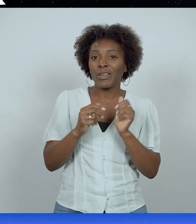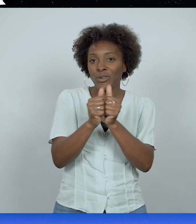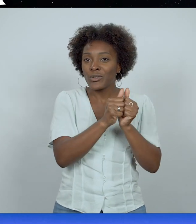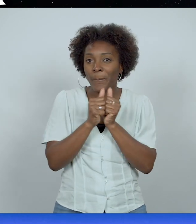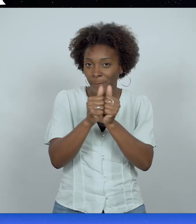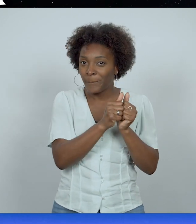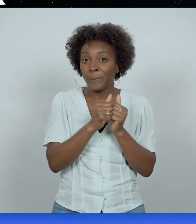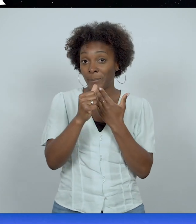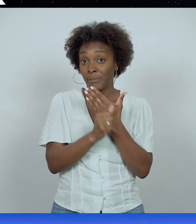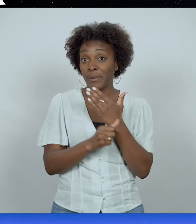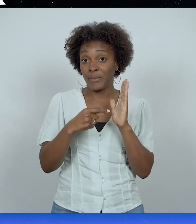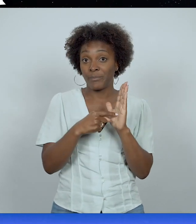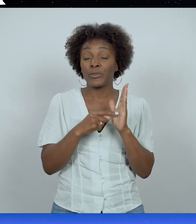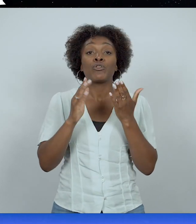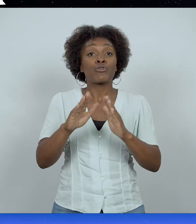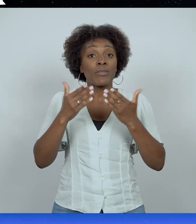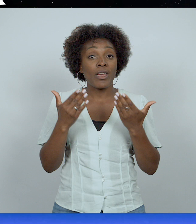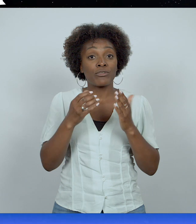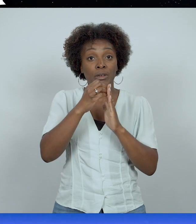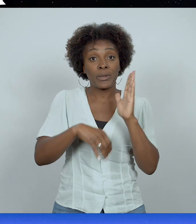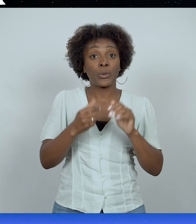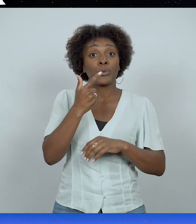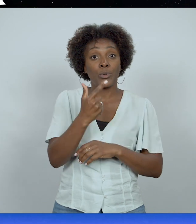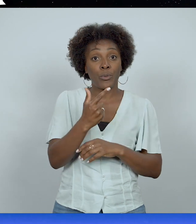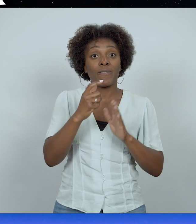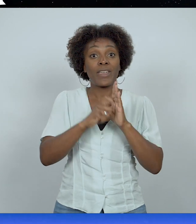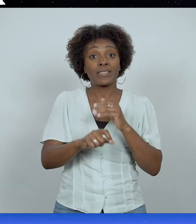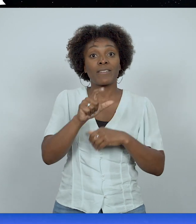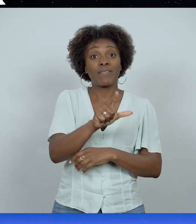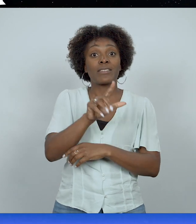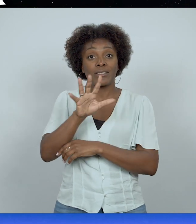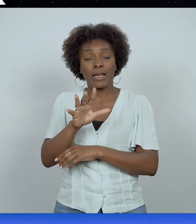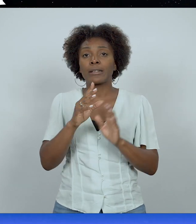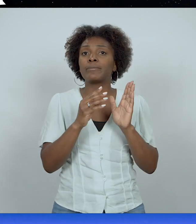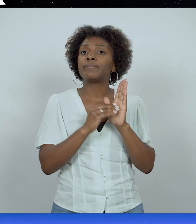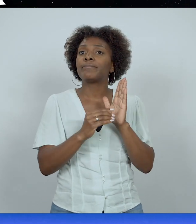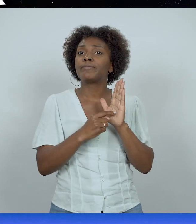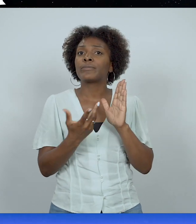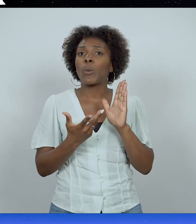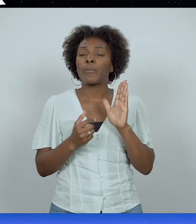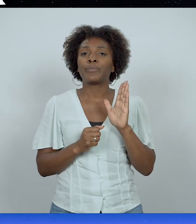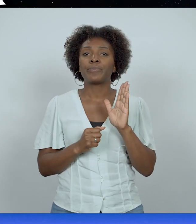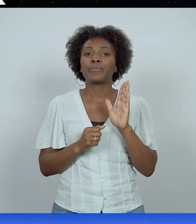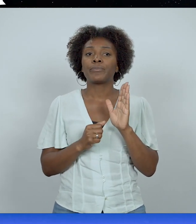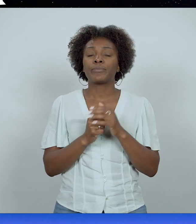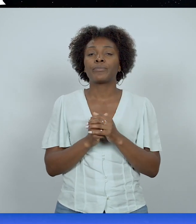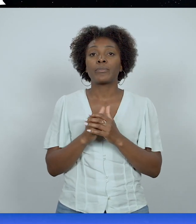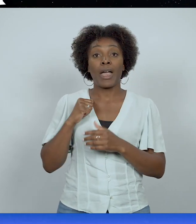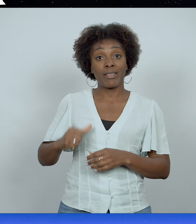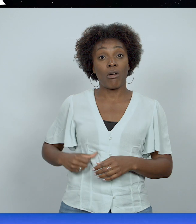Écritures avec toi. Dans Genèse chapitre 2, au verset 25, il est écrit « L'homme et sa femme étaient tous